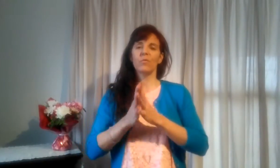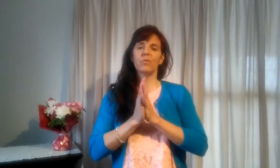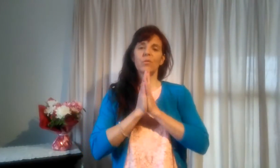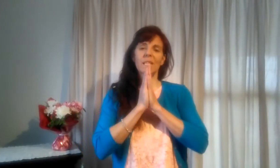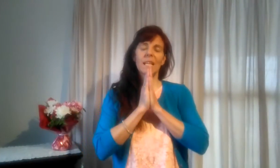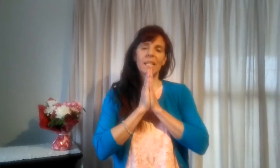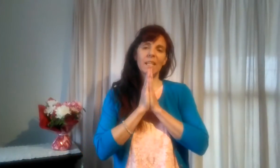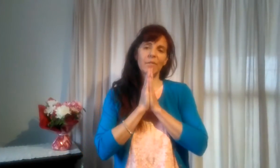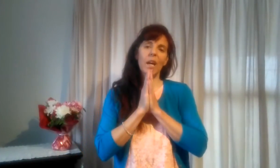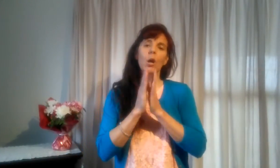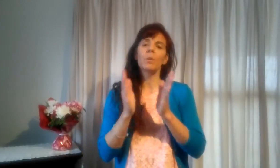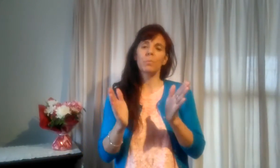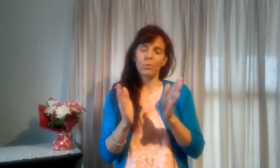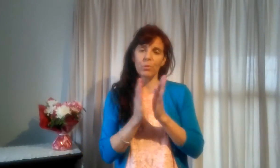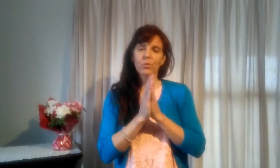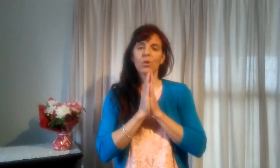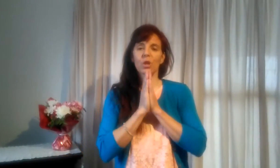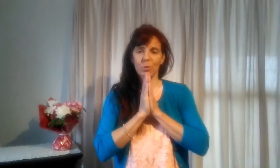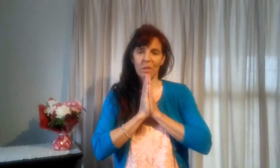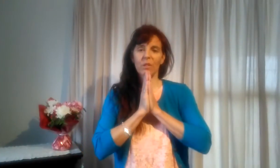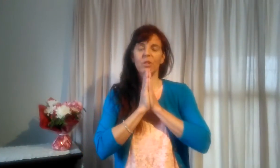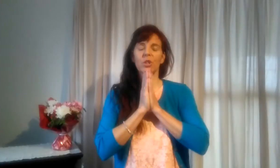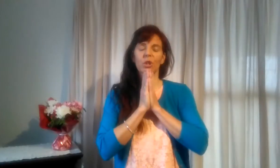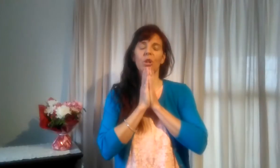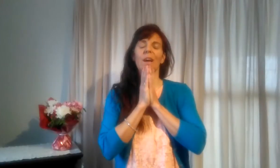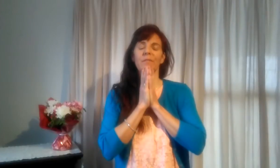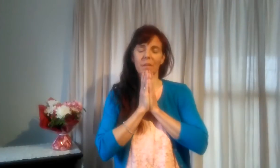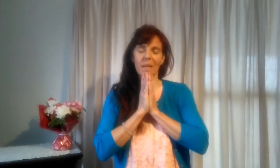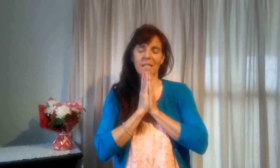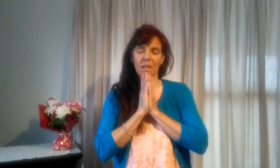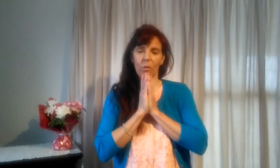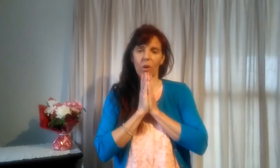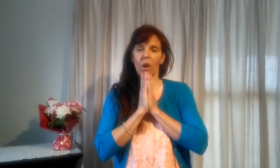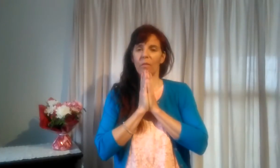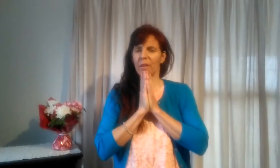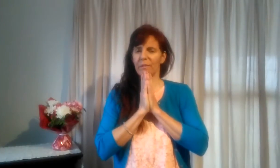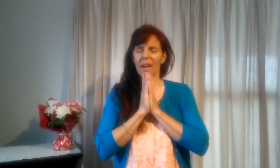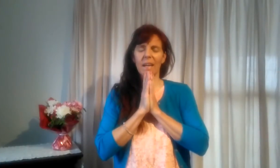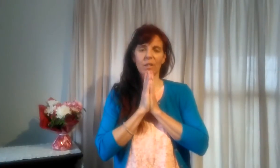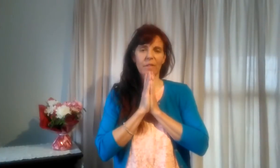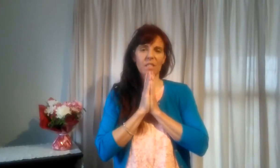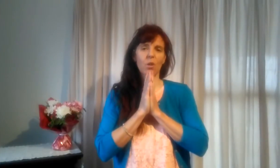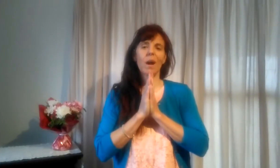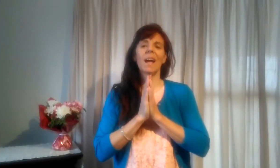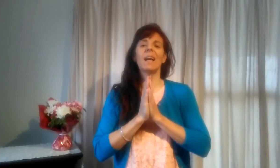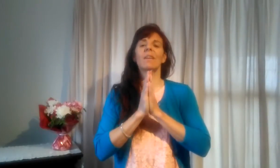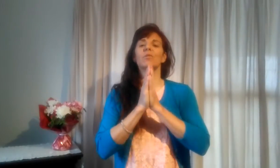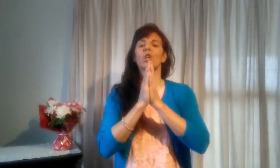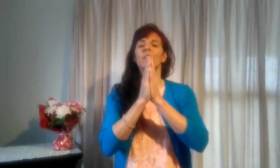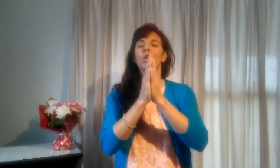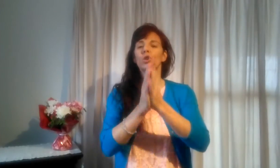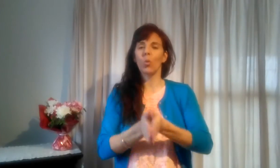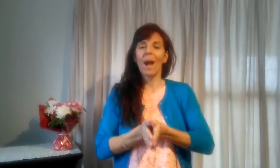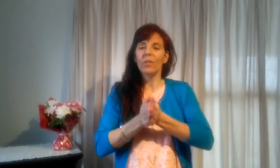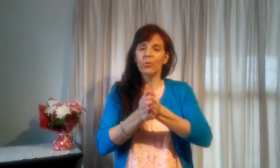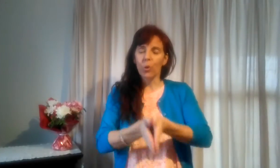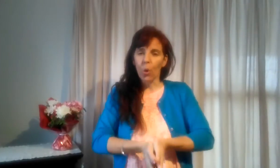vous allez faire un pas de plus sur le chemin de votre affirmation. On va le faire de façon à vous donner le droit de.